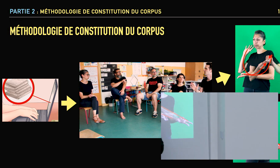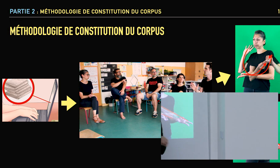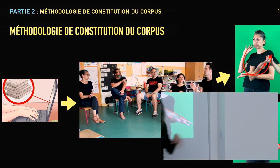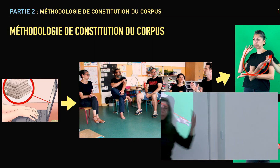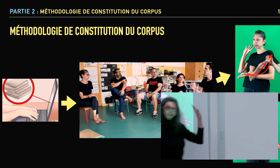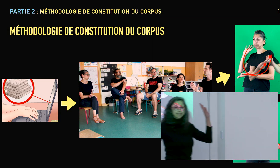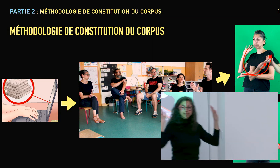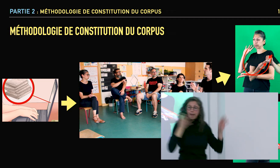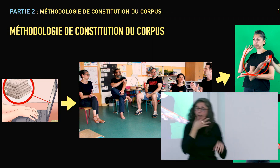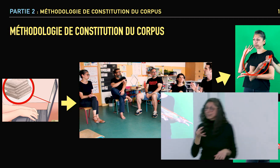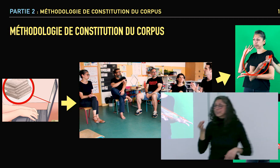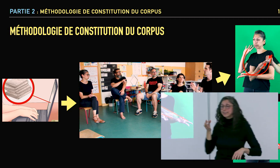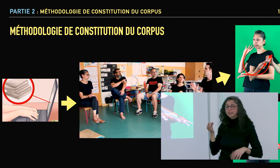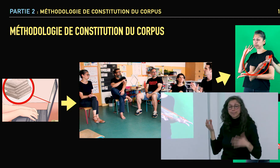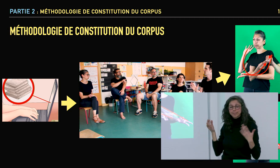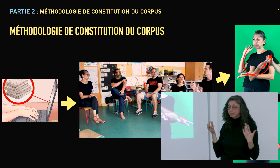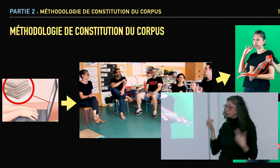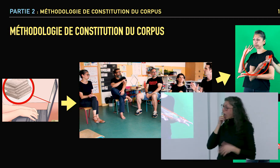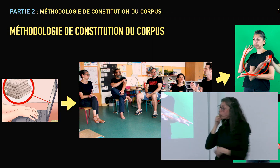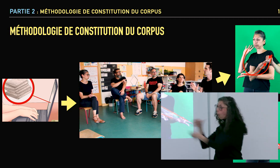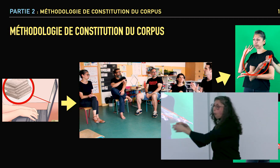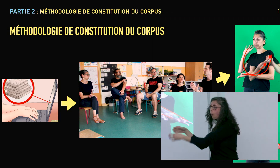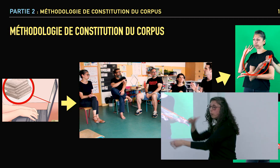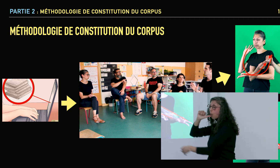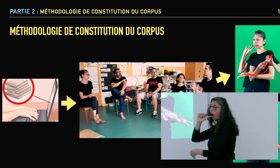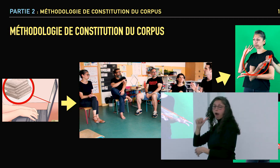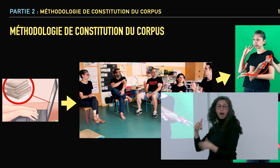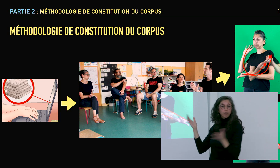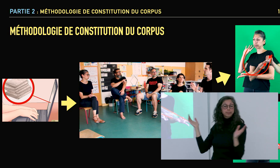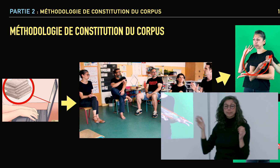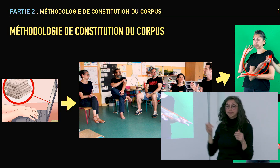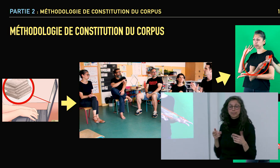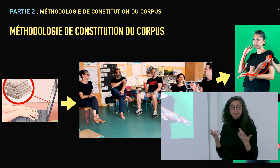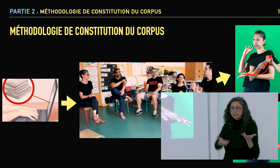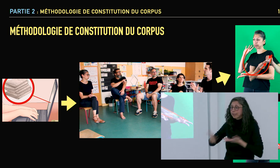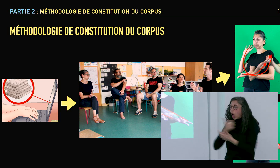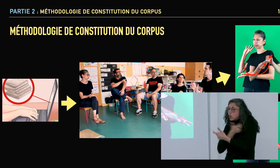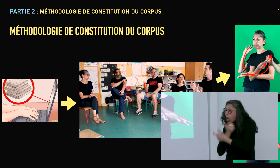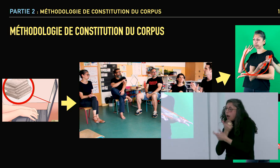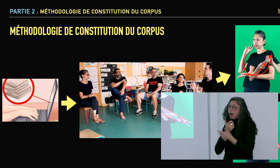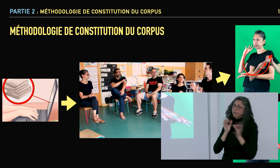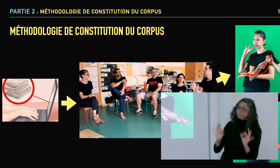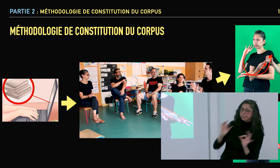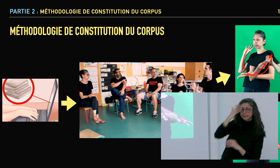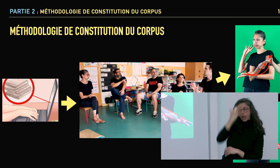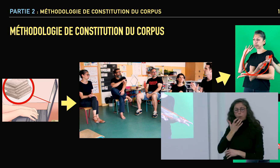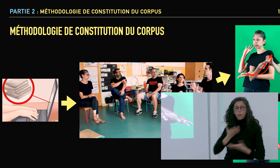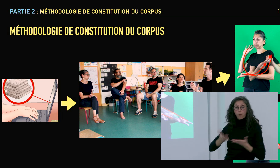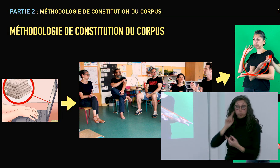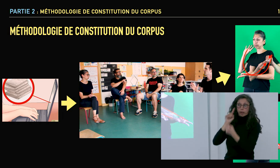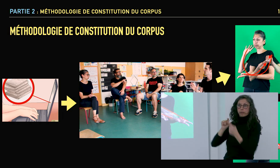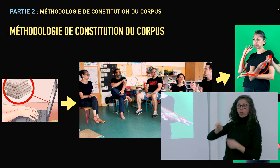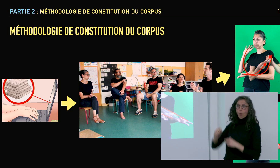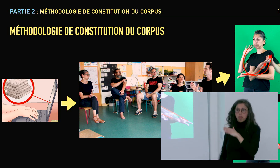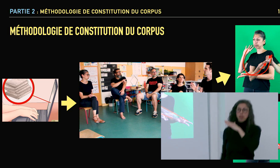participants ont les pieds nus. Ils se sentent vraiment à l'aise. Il y avait à boire et à manger dans la pièce. On a